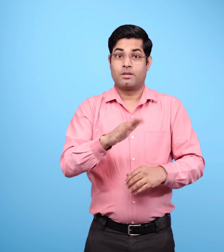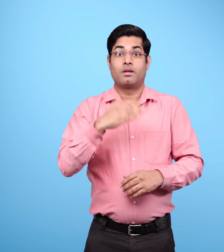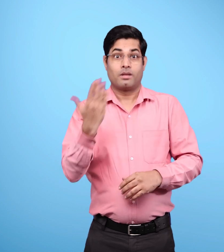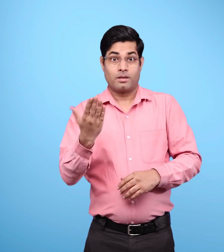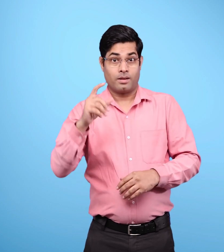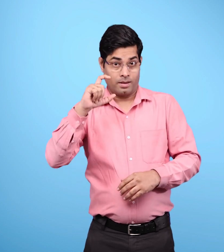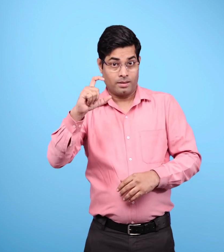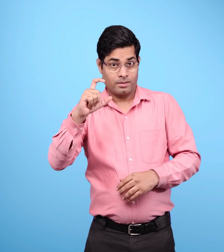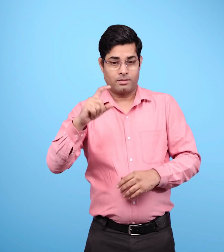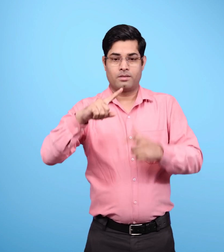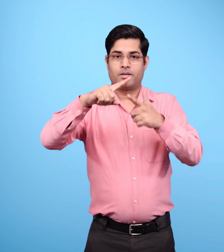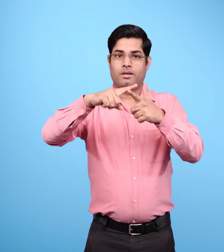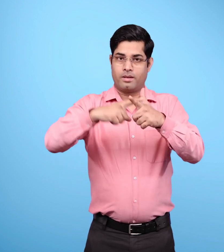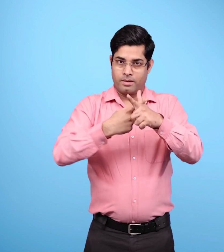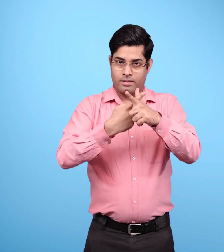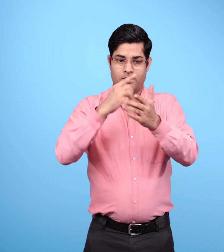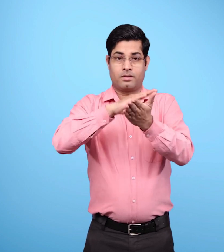ग जुकाव